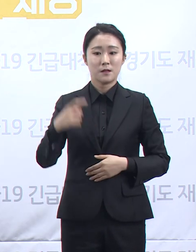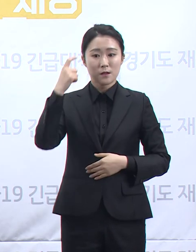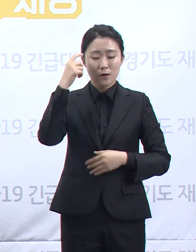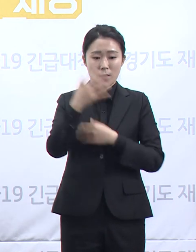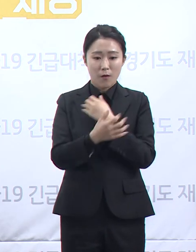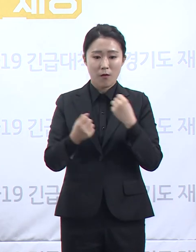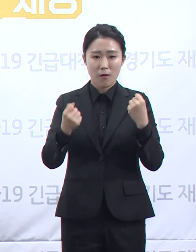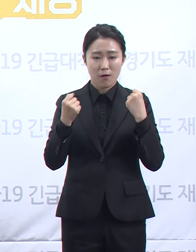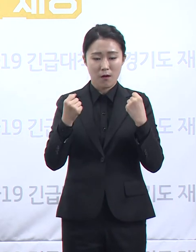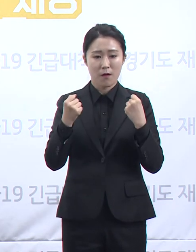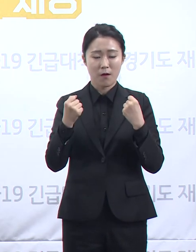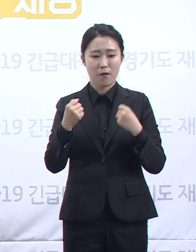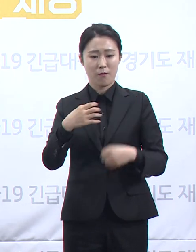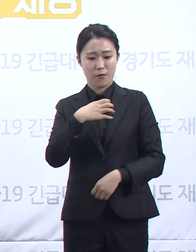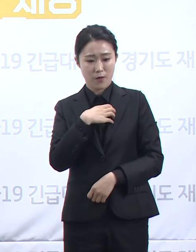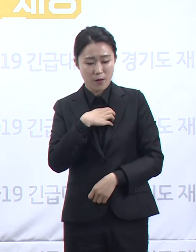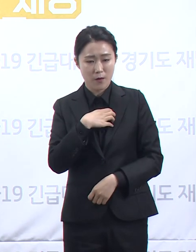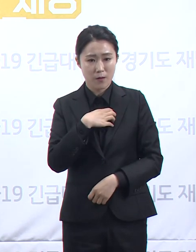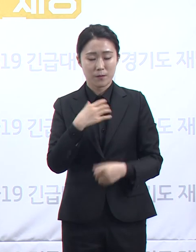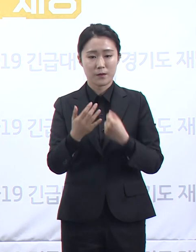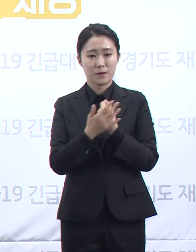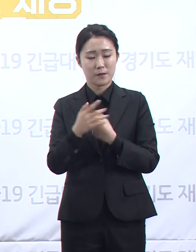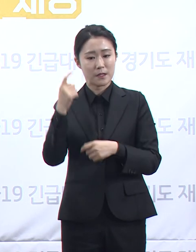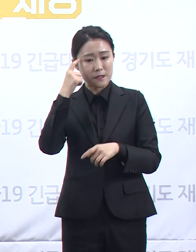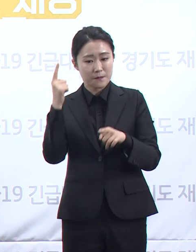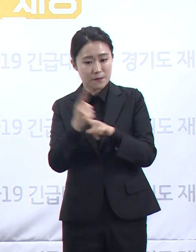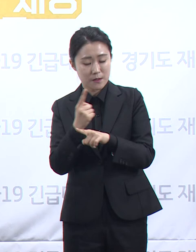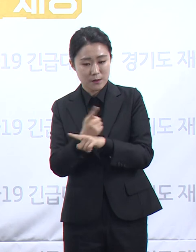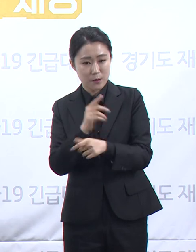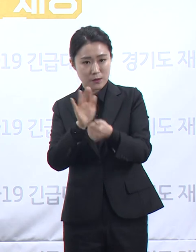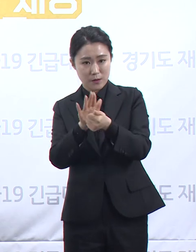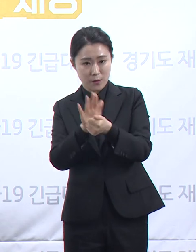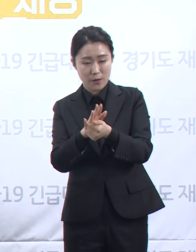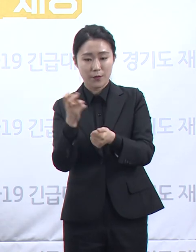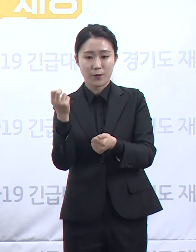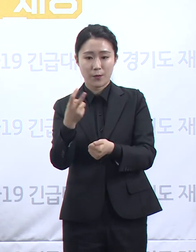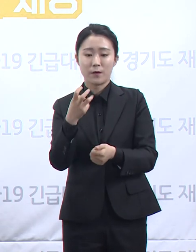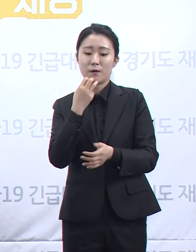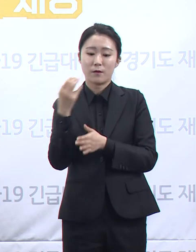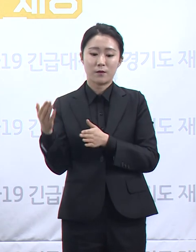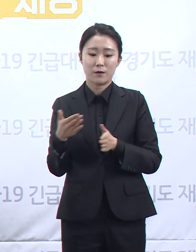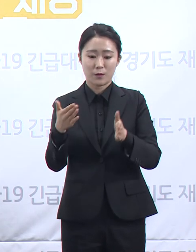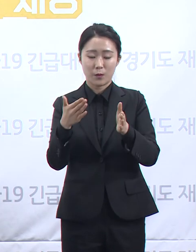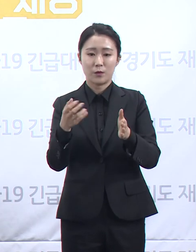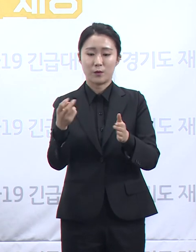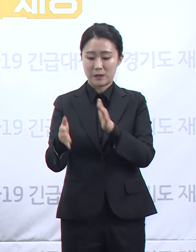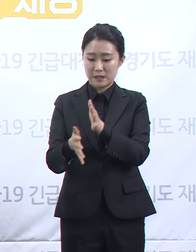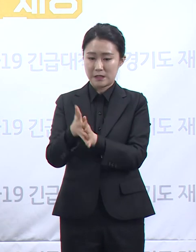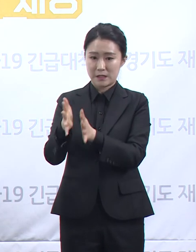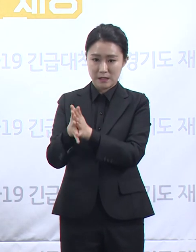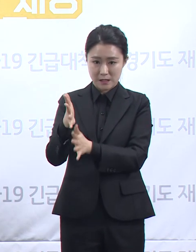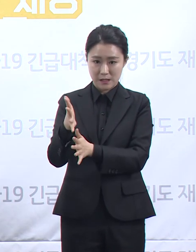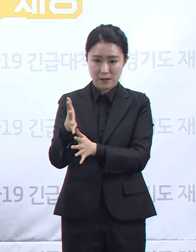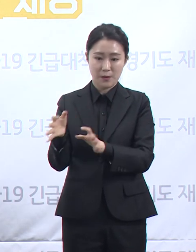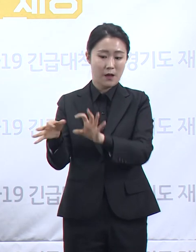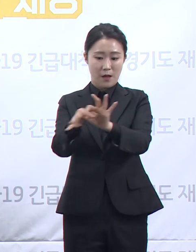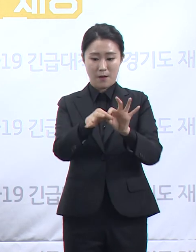상황에서의 심리치료 지원 대책과 도와 시군, 인권난체 간 협업을 위한 소통체계도 논의하였습니다.